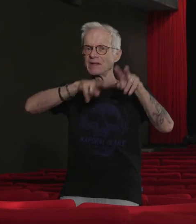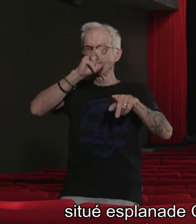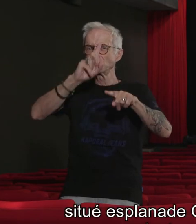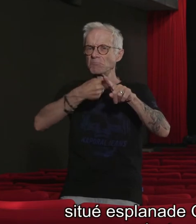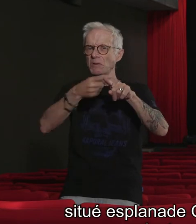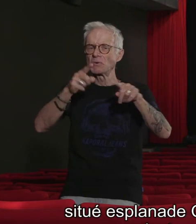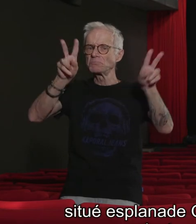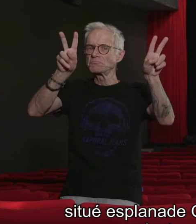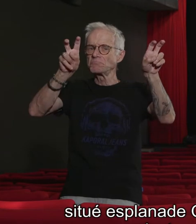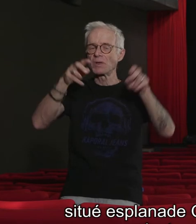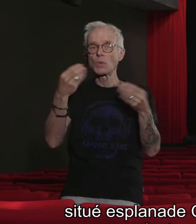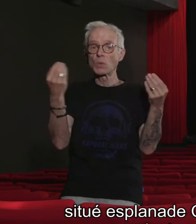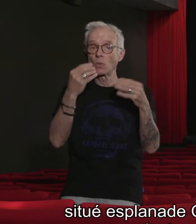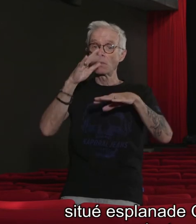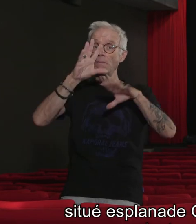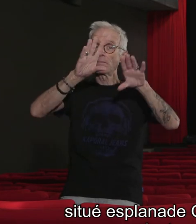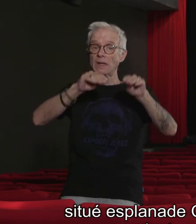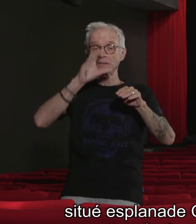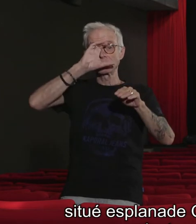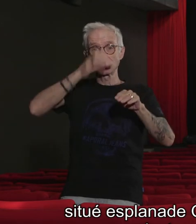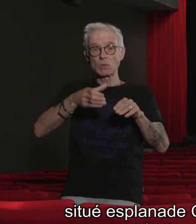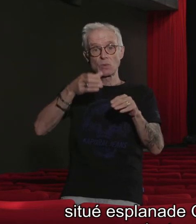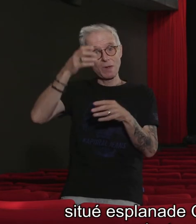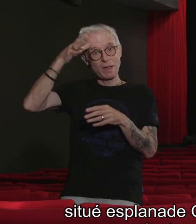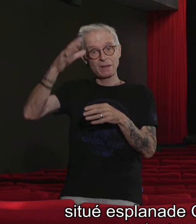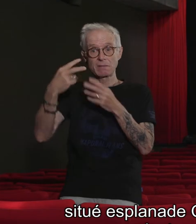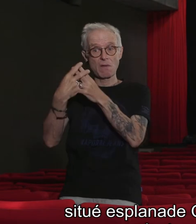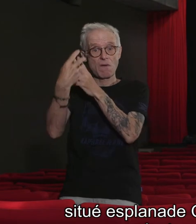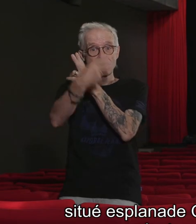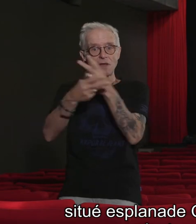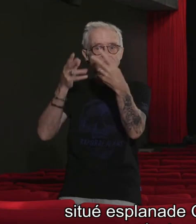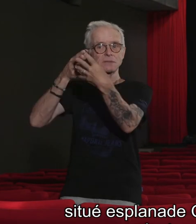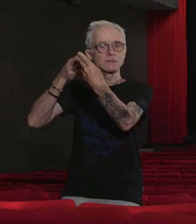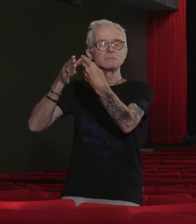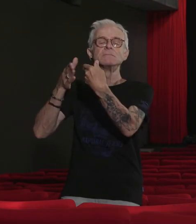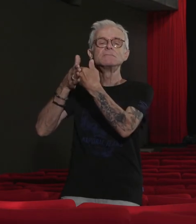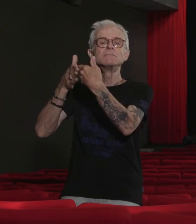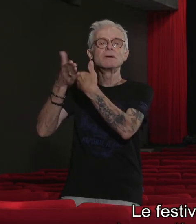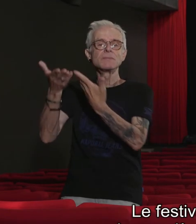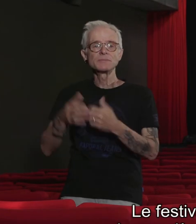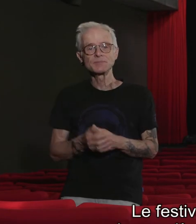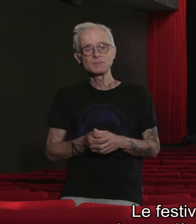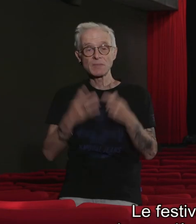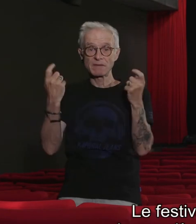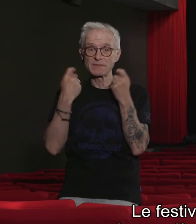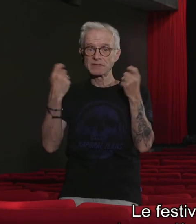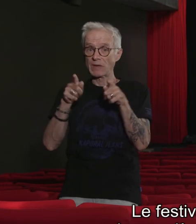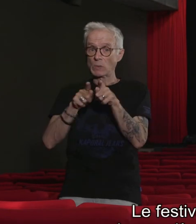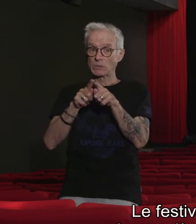situé Esplanade Charles de Gaulle à Rennes, juste en face du cinéma. Le festival lance également, pour la